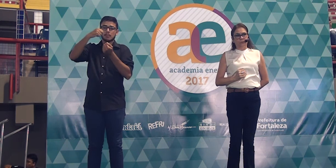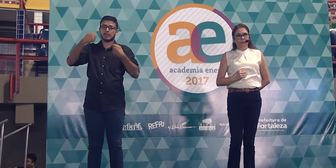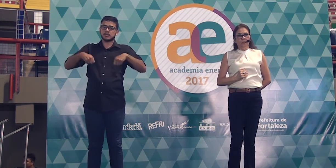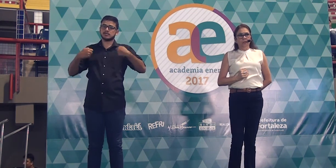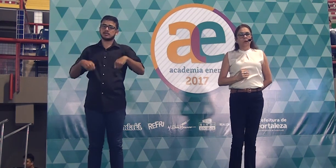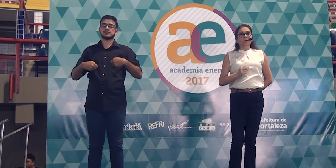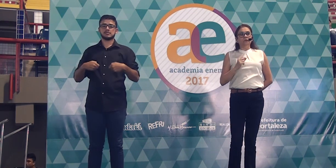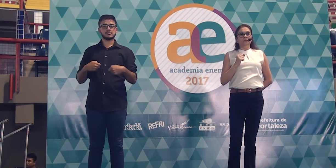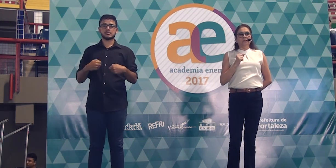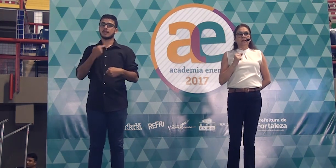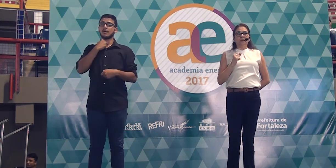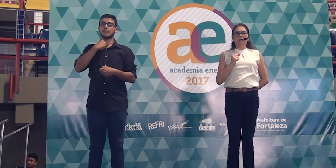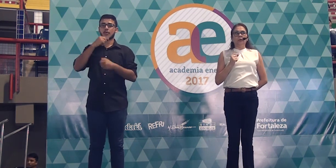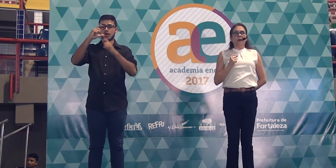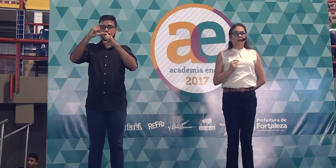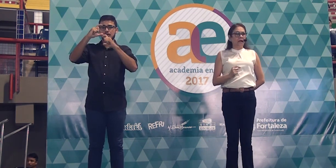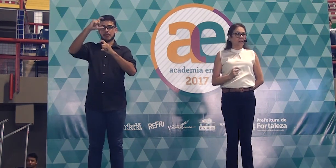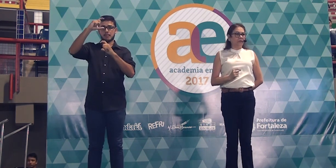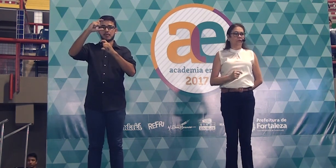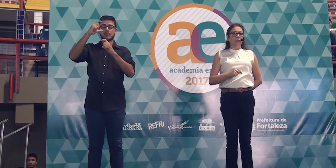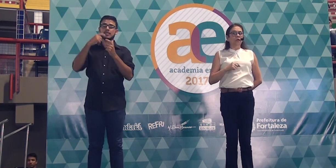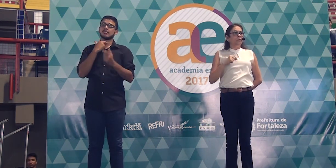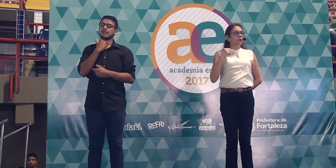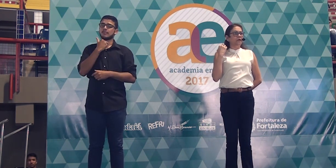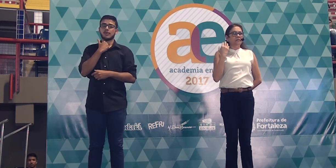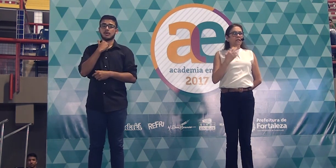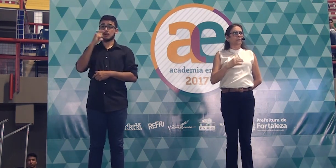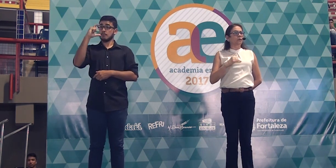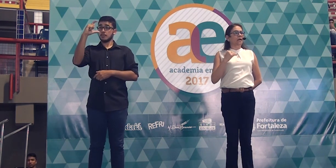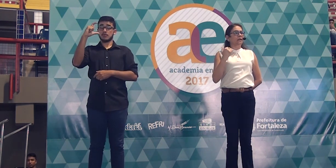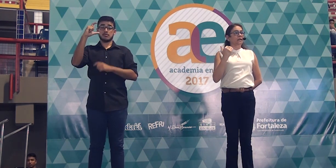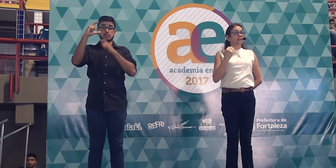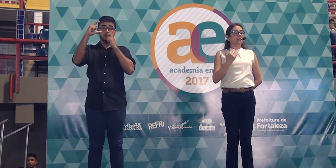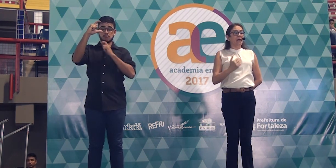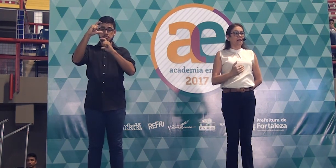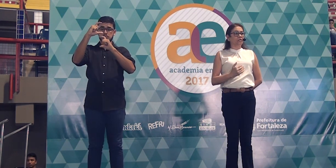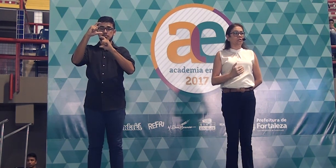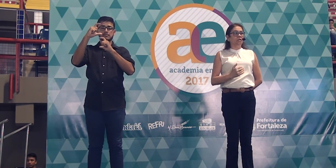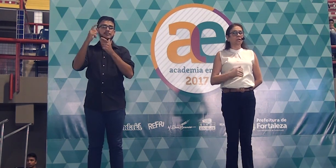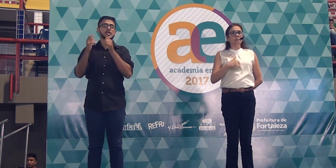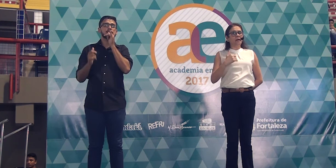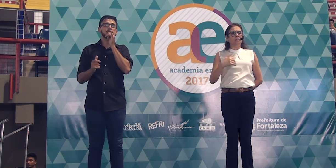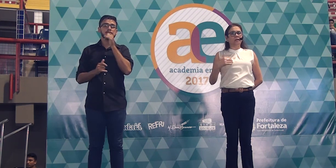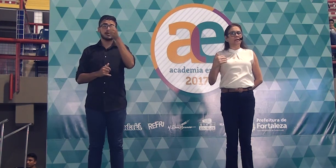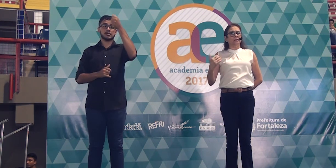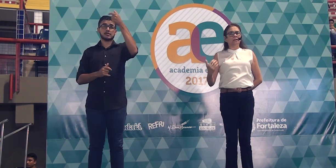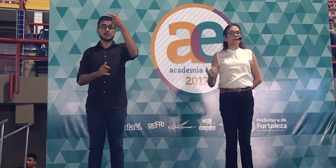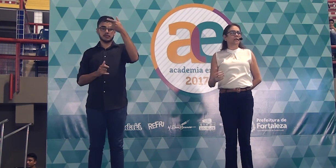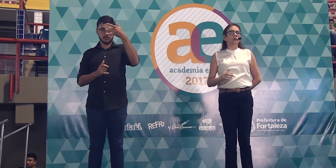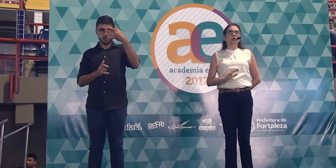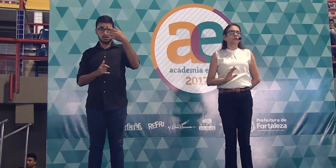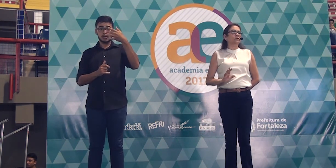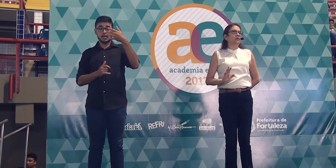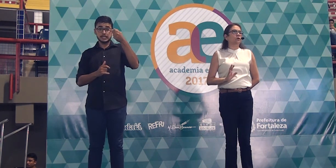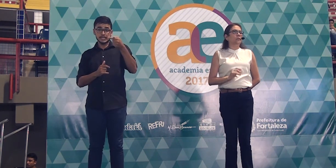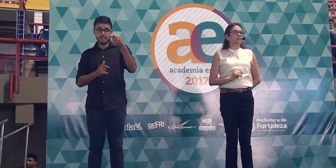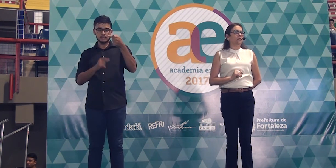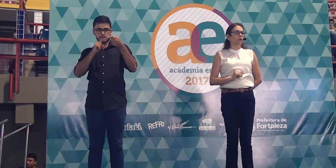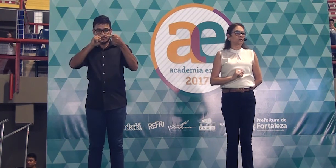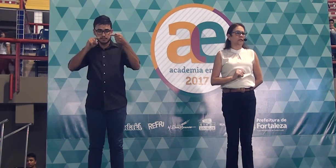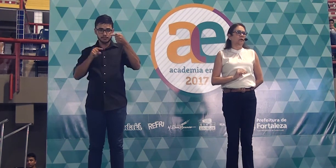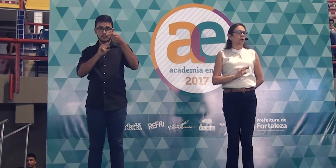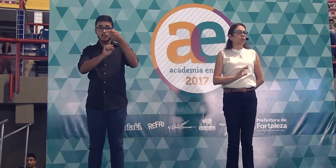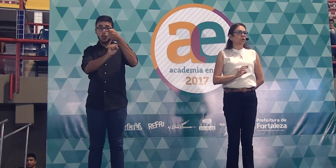isso. Quando você termina o parágrafo, por exemplo, na linha 7, imediatamente na linha 8, você